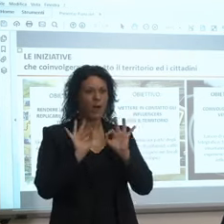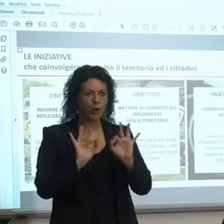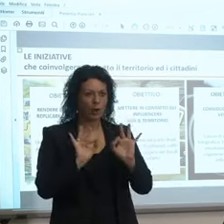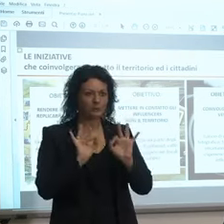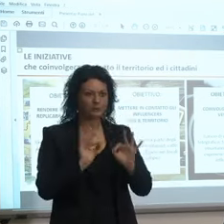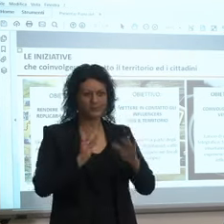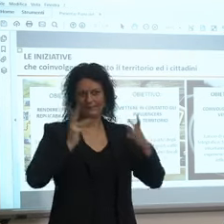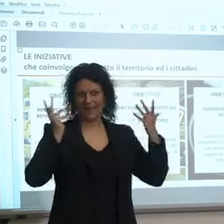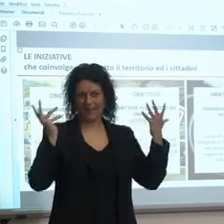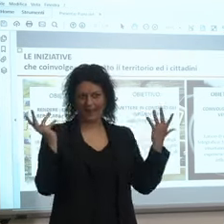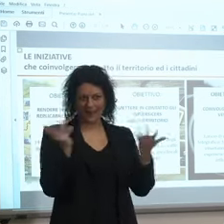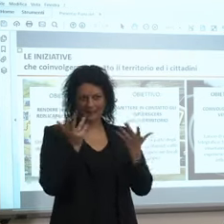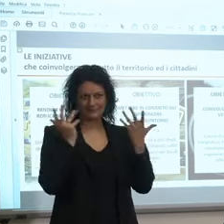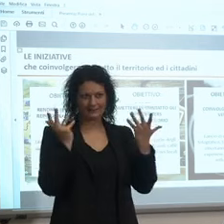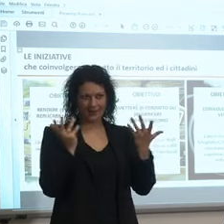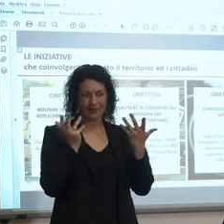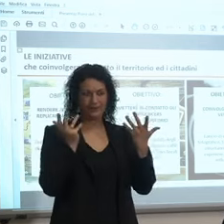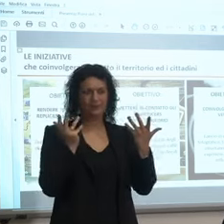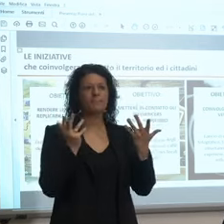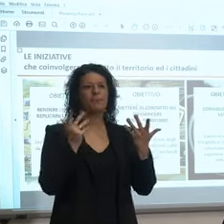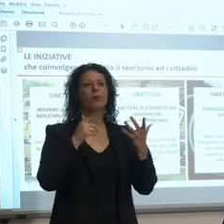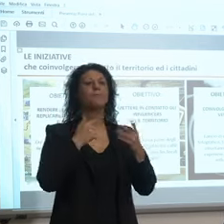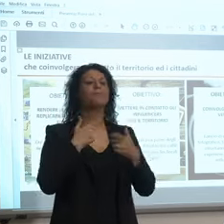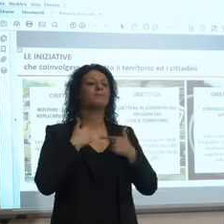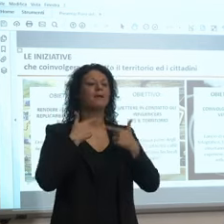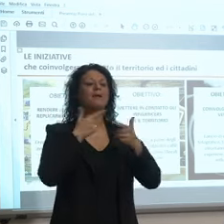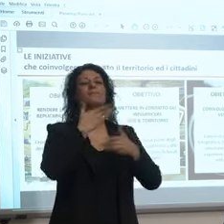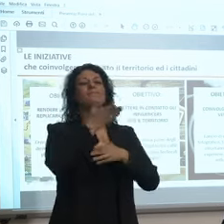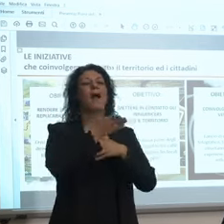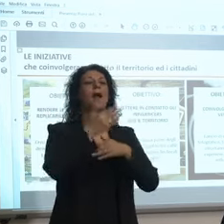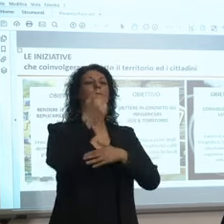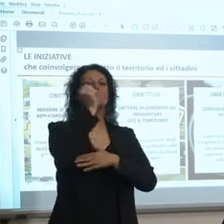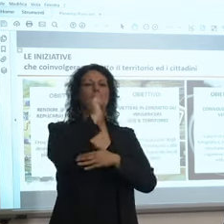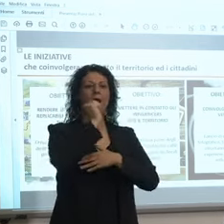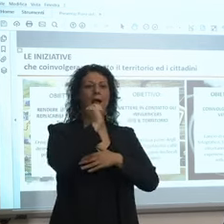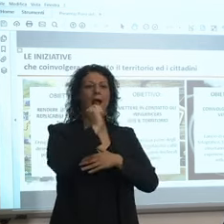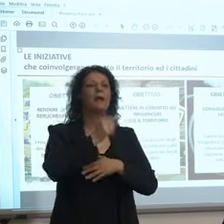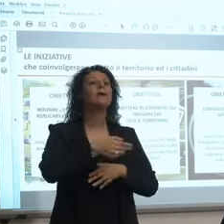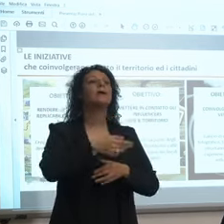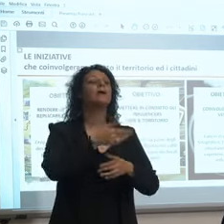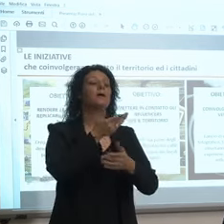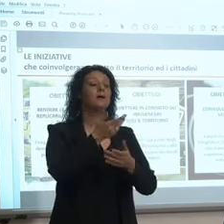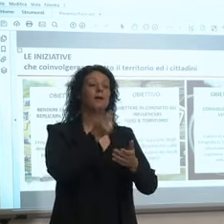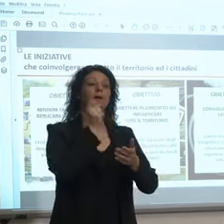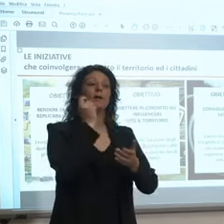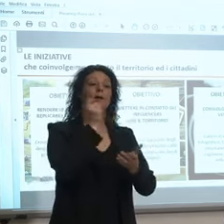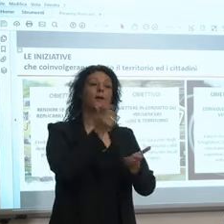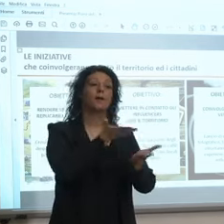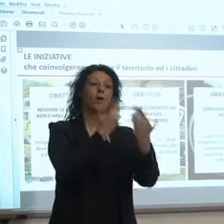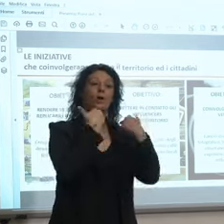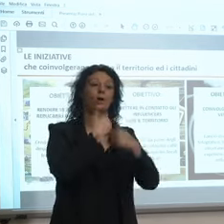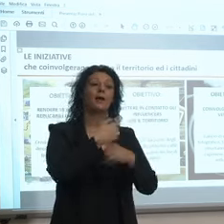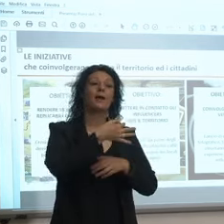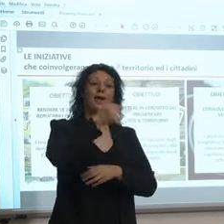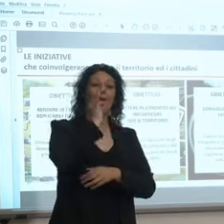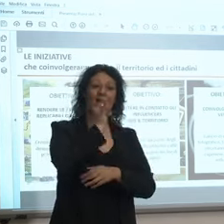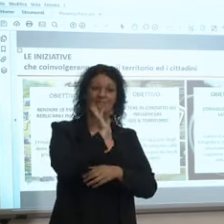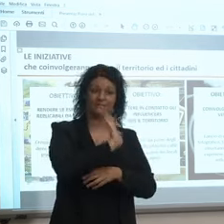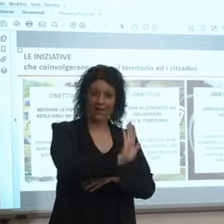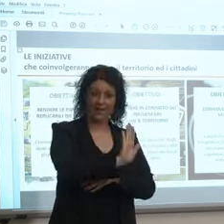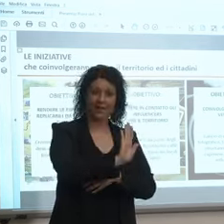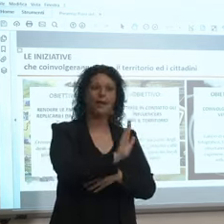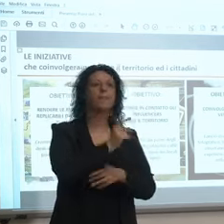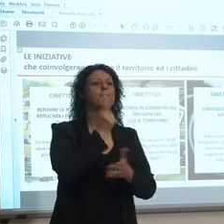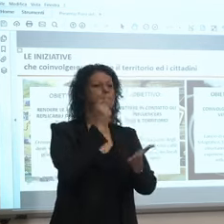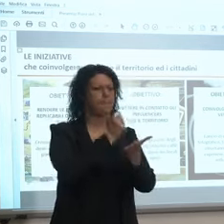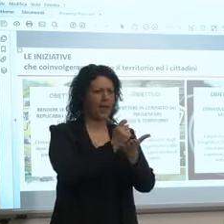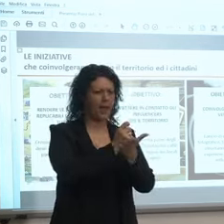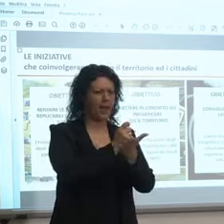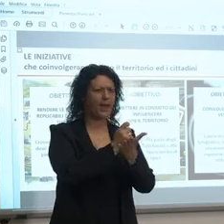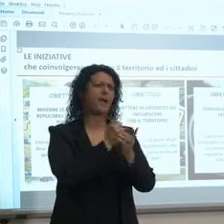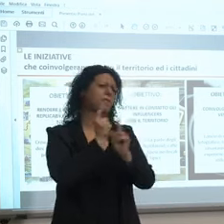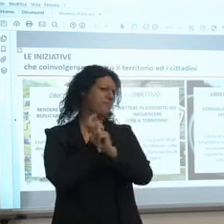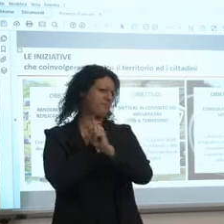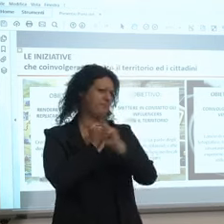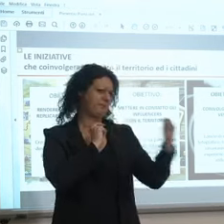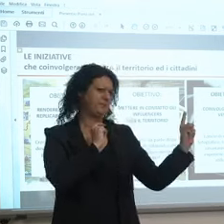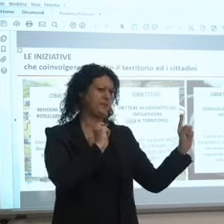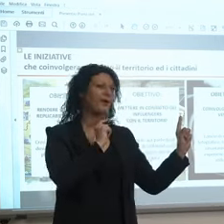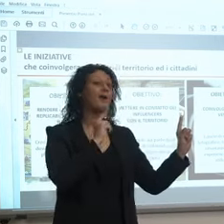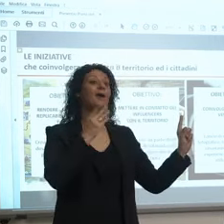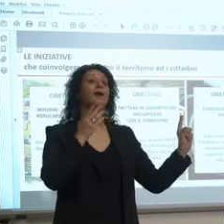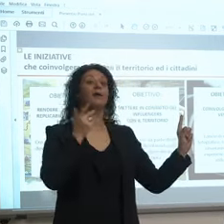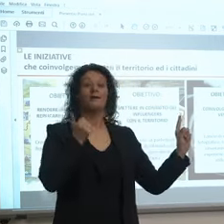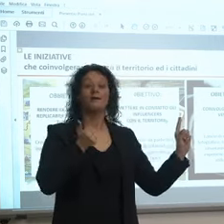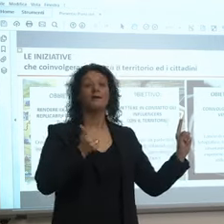polaroid questi caffè sospesi e ovviamente abbiamo bisogno del coinvolgimento del territorio cioè gli